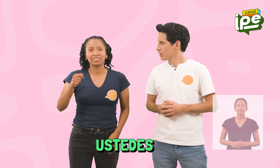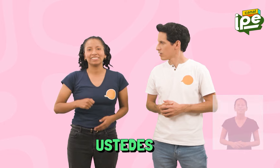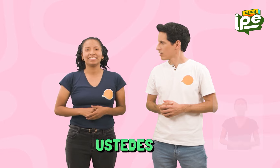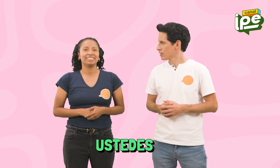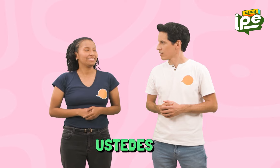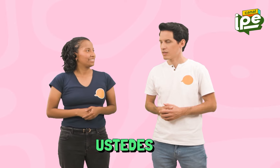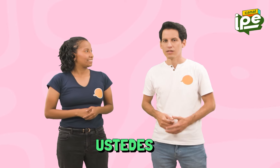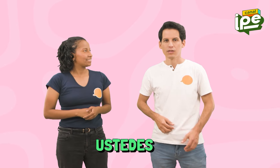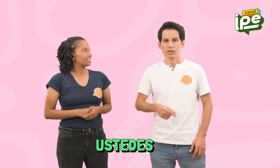Ustedes